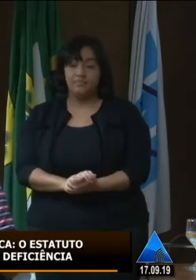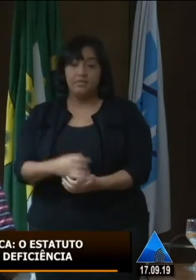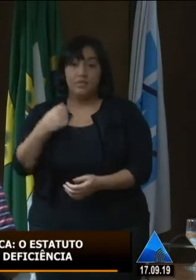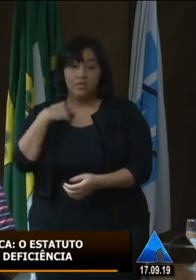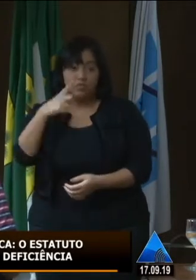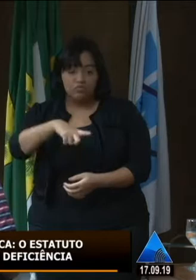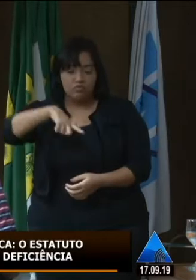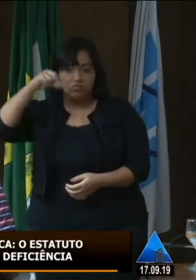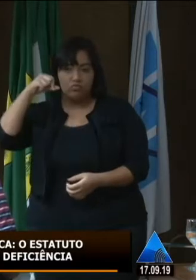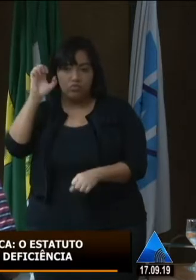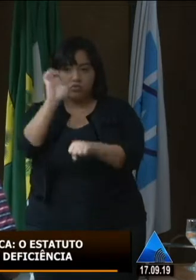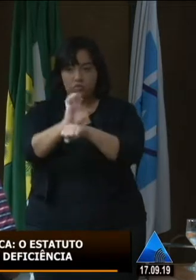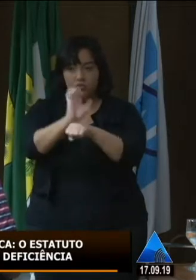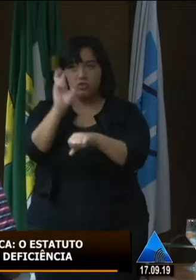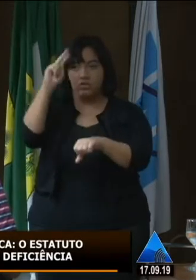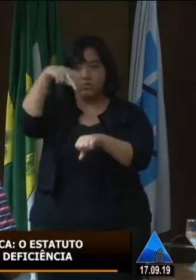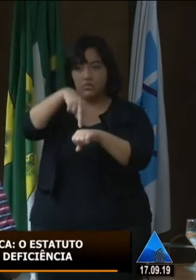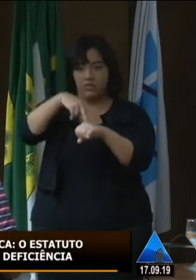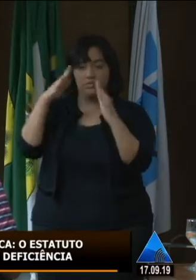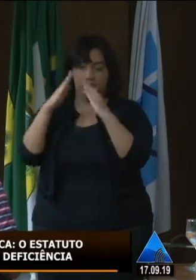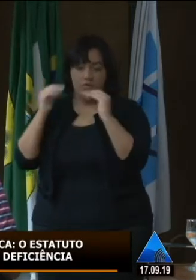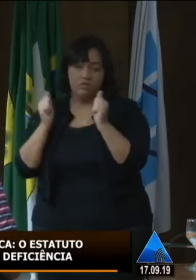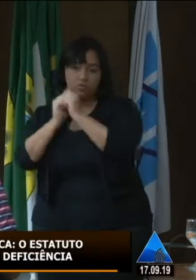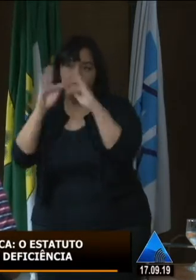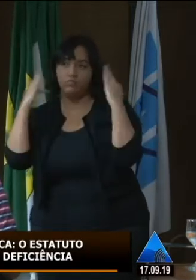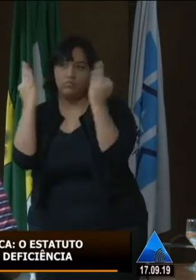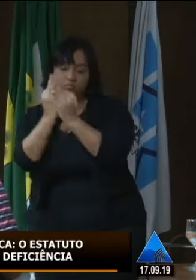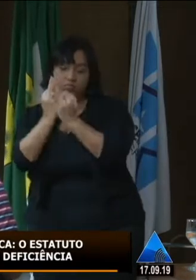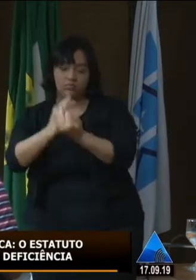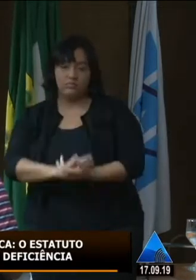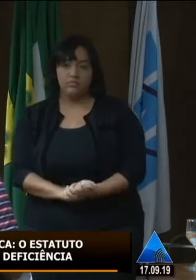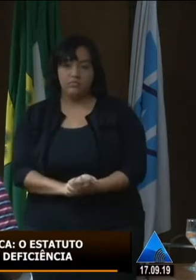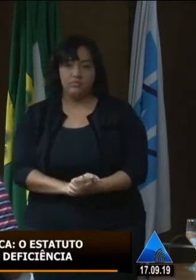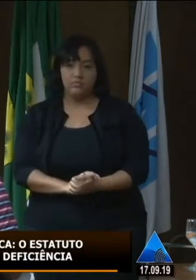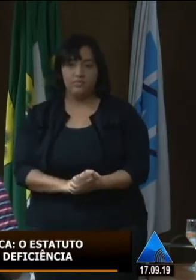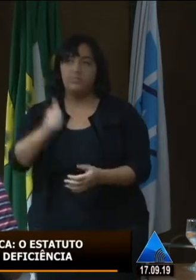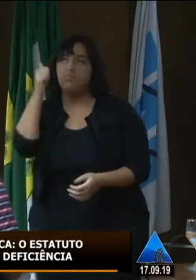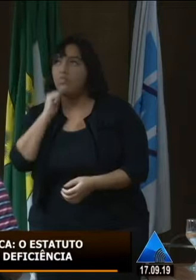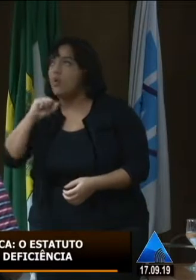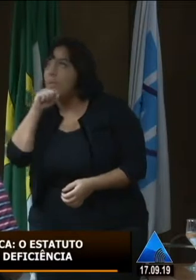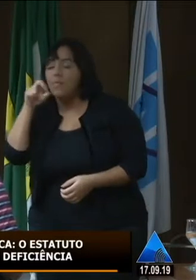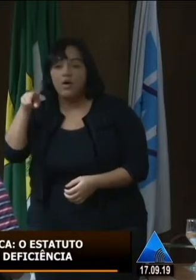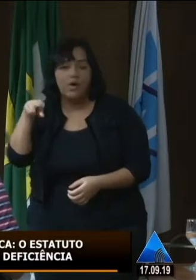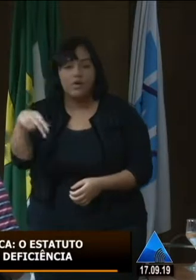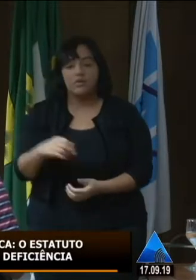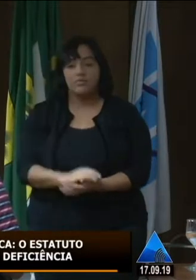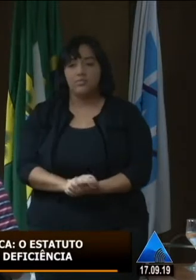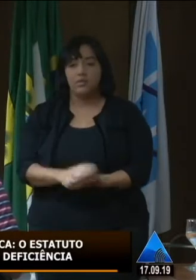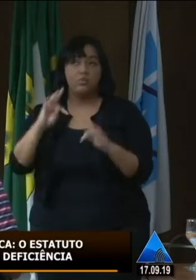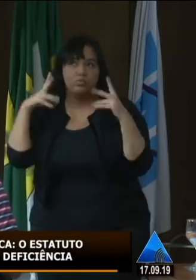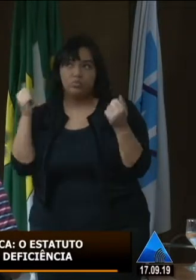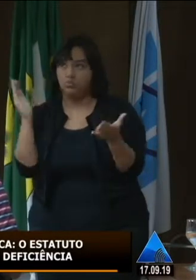escolhi o Rio Grande do Norte para morar junto com a minha família, ainda mãe, irmãos, hoje já